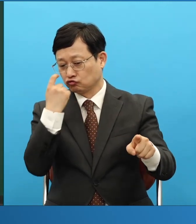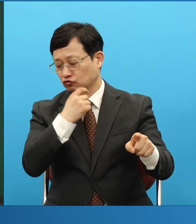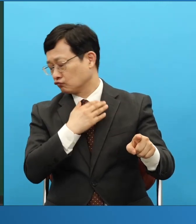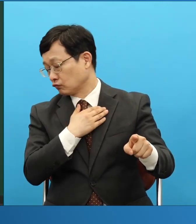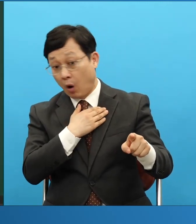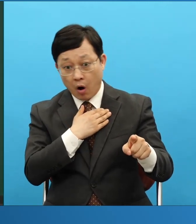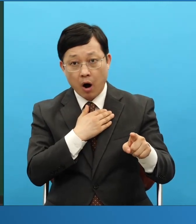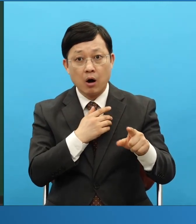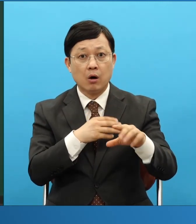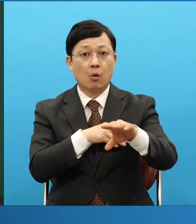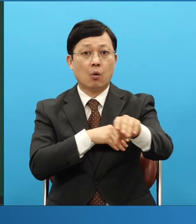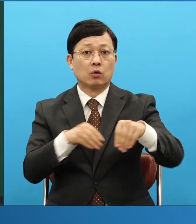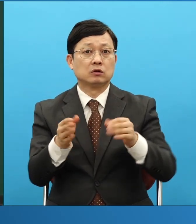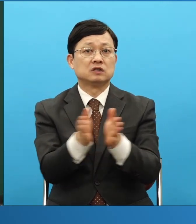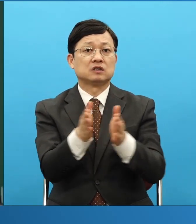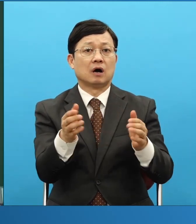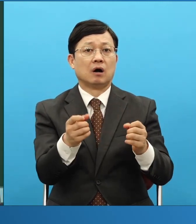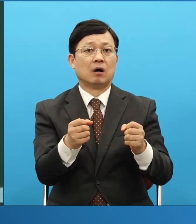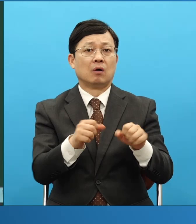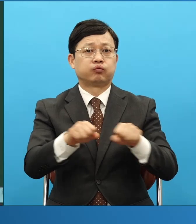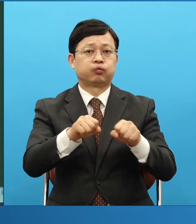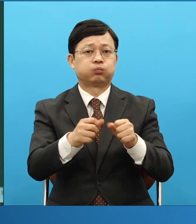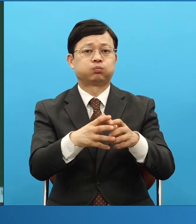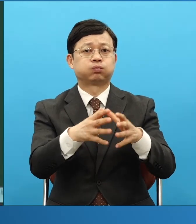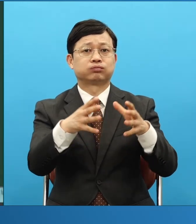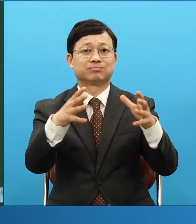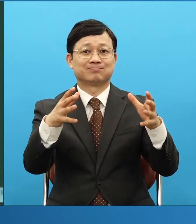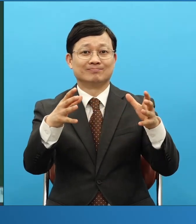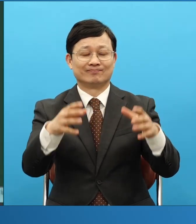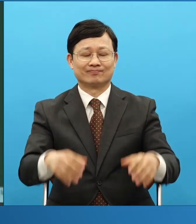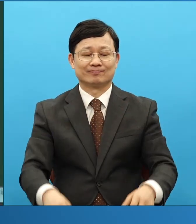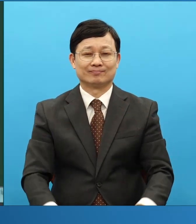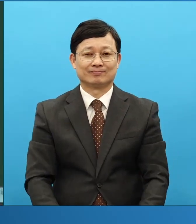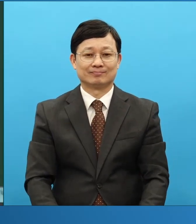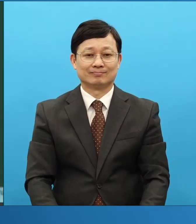램닛의 핍박은 반드시 전환점이 되는 거에요